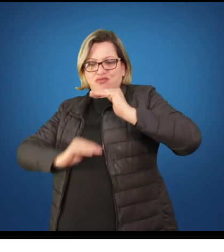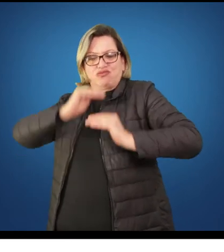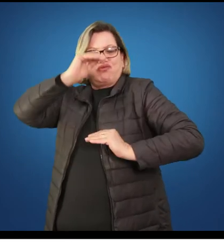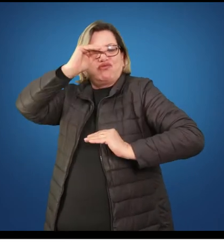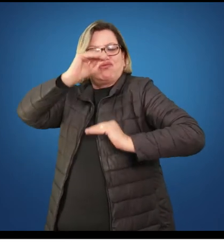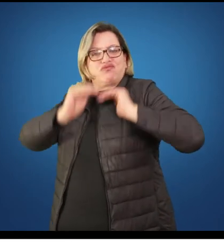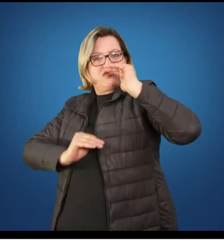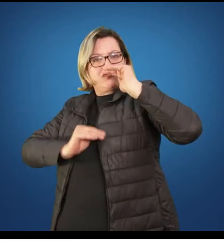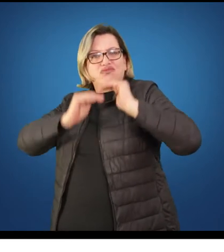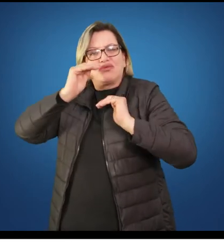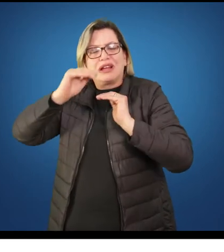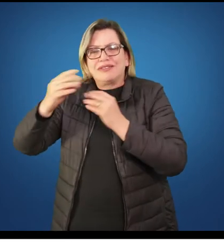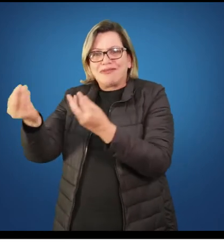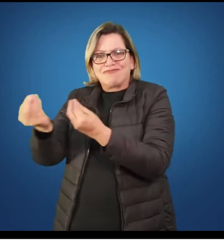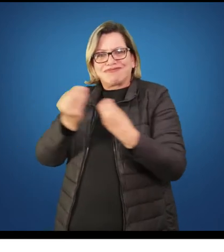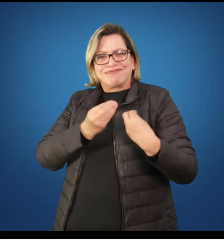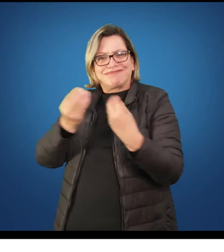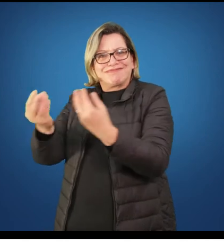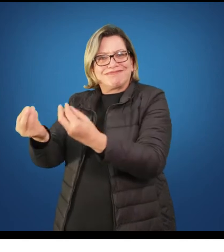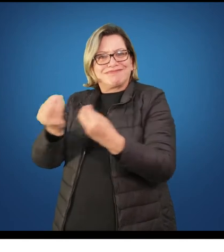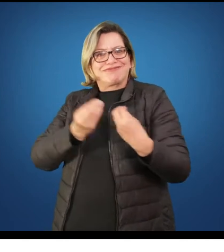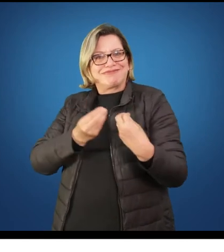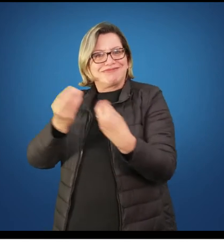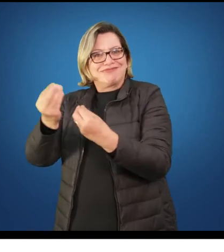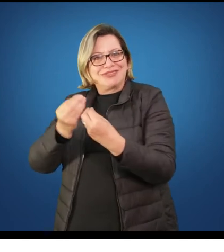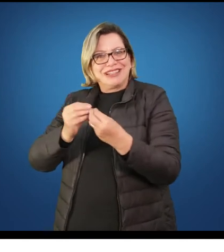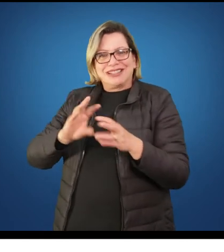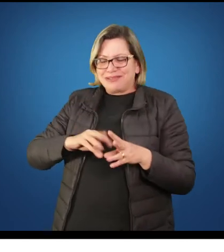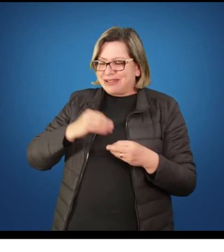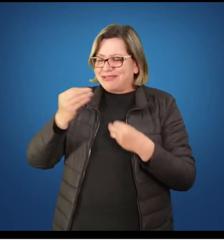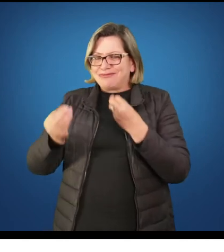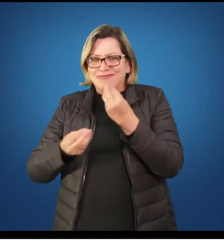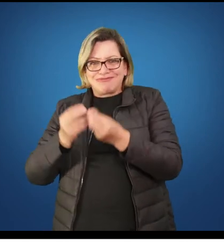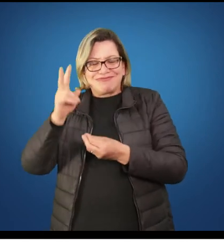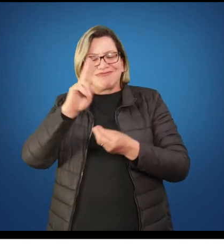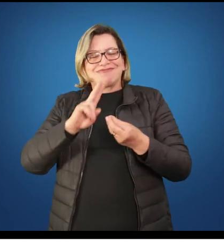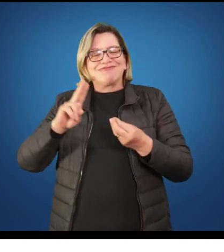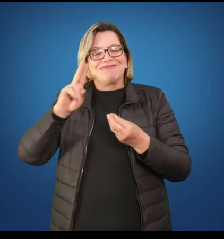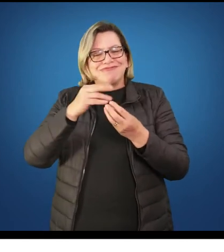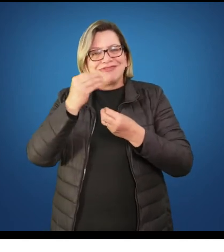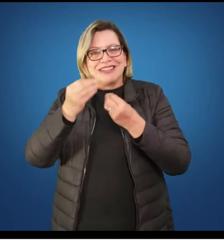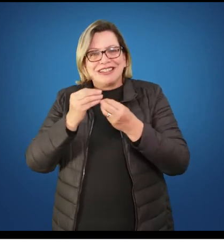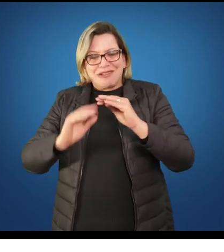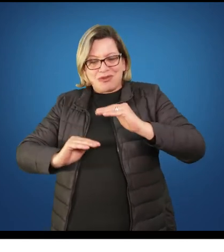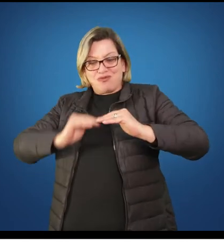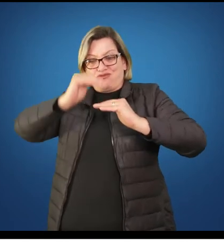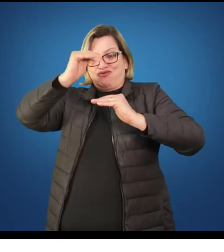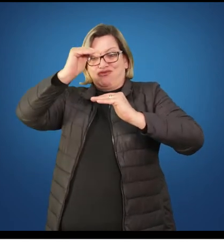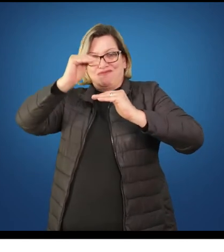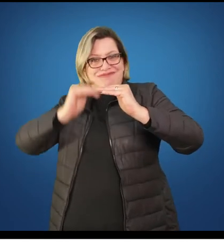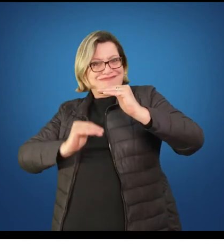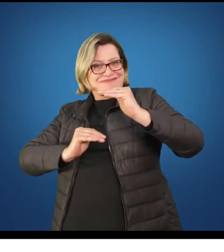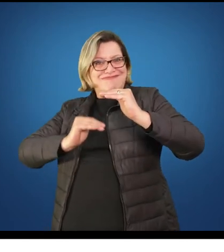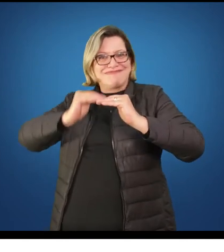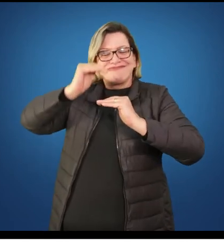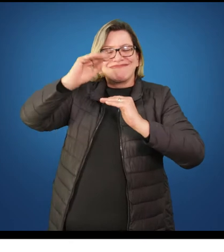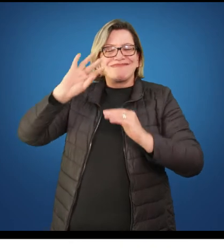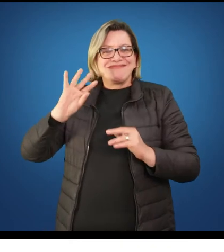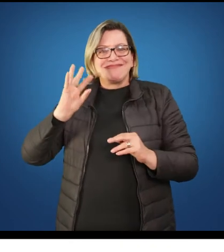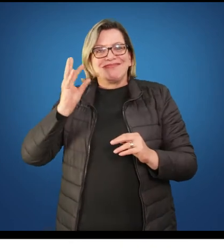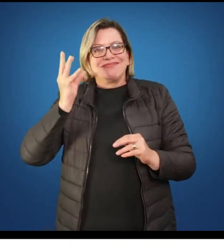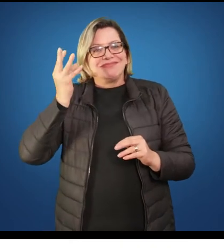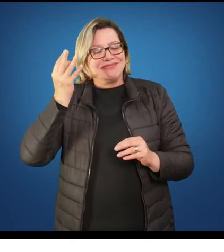quanto para o adolescente, como pessoas que sabem se expressar, que